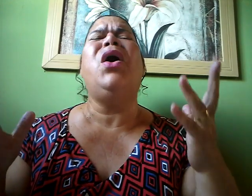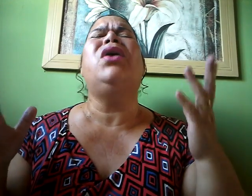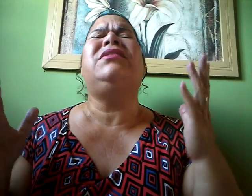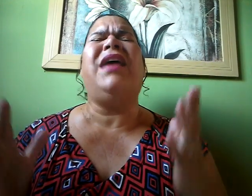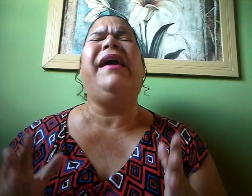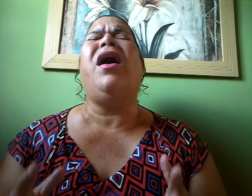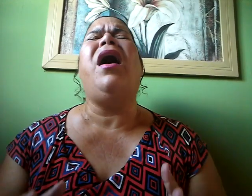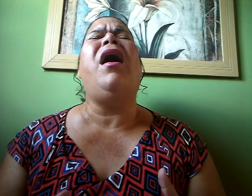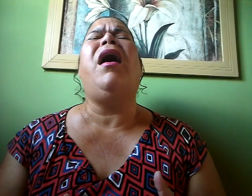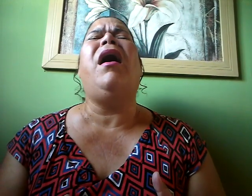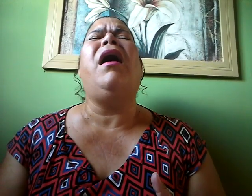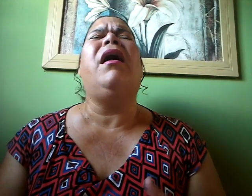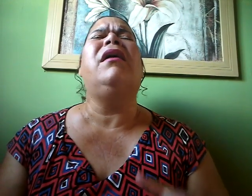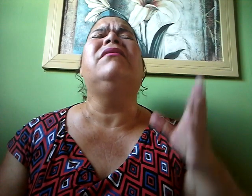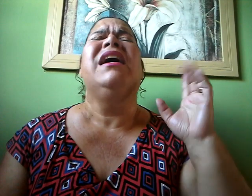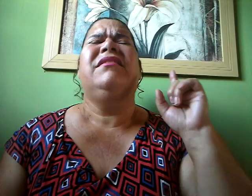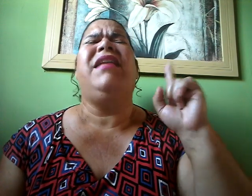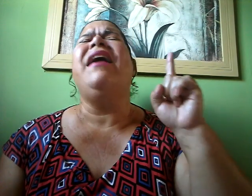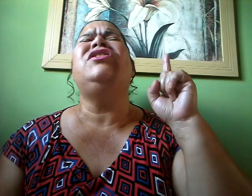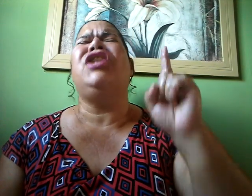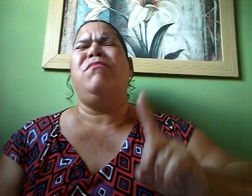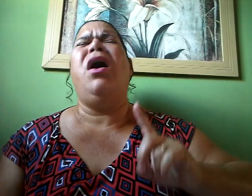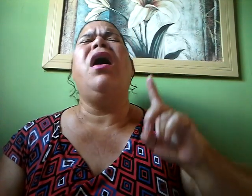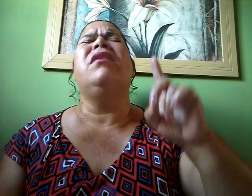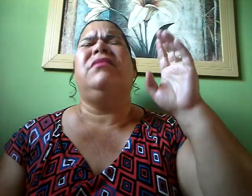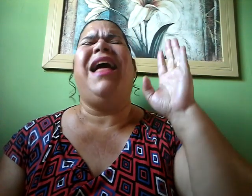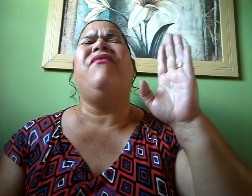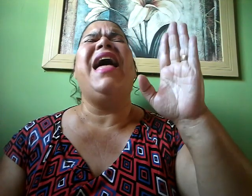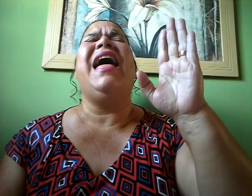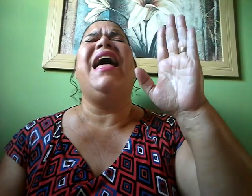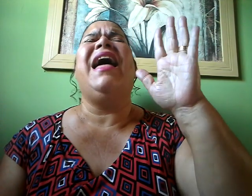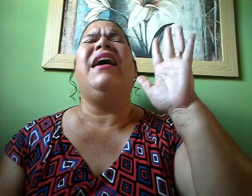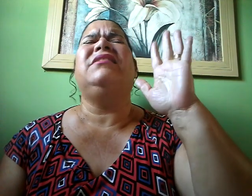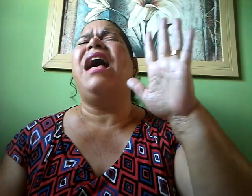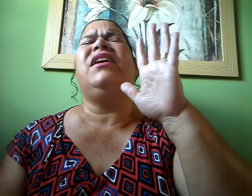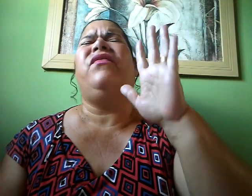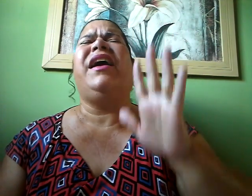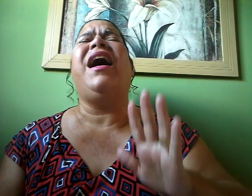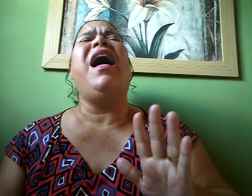Senhor Deixe-me outra vez Aqui ficar